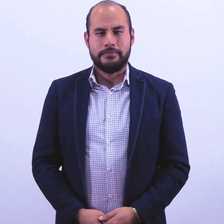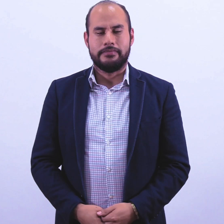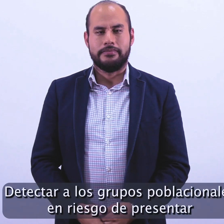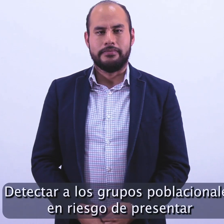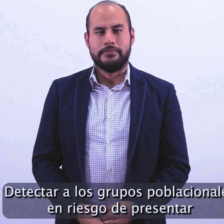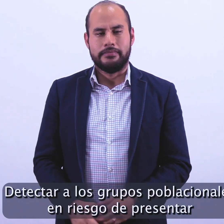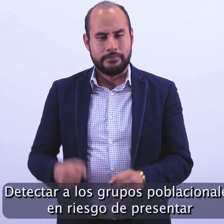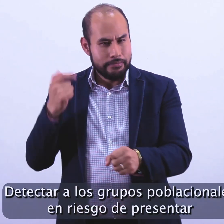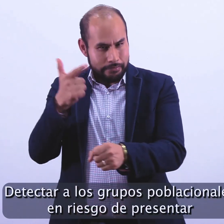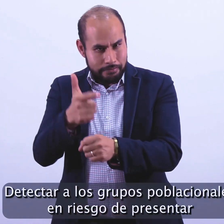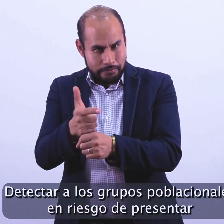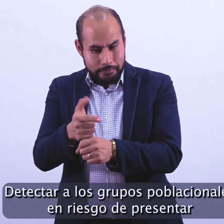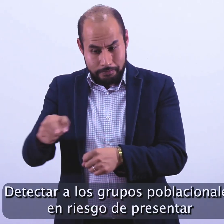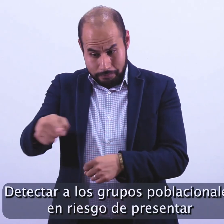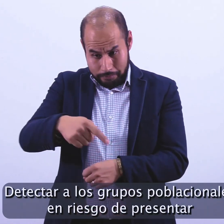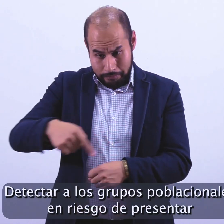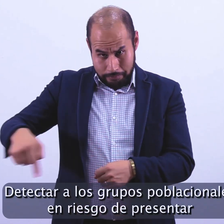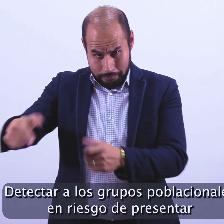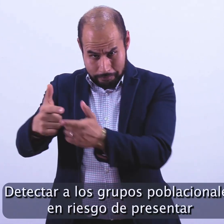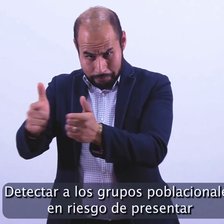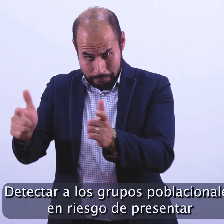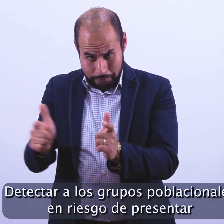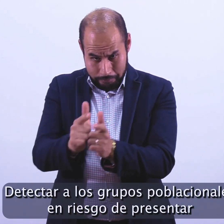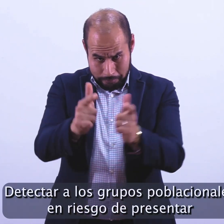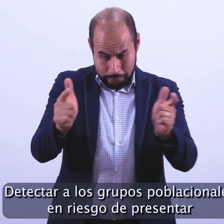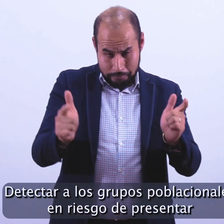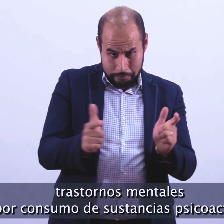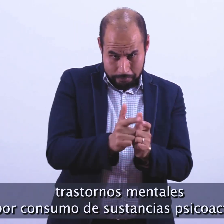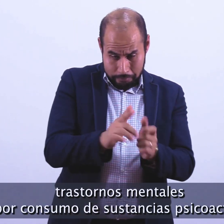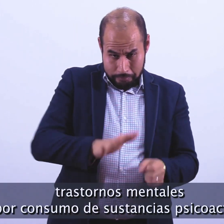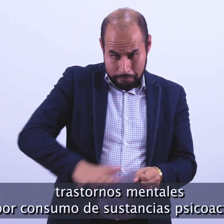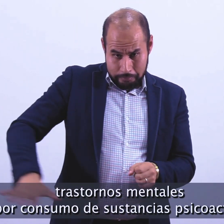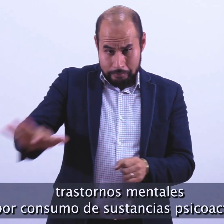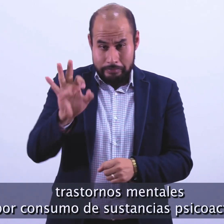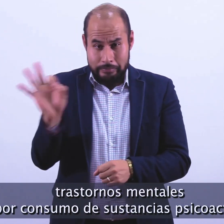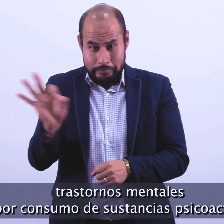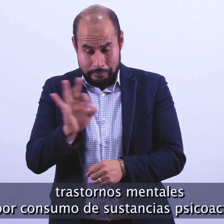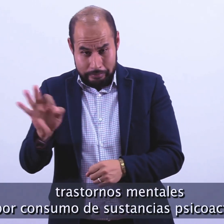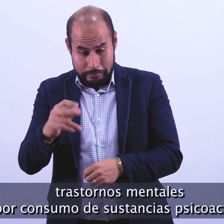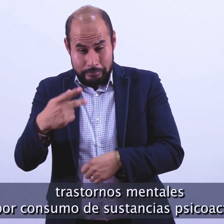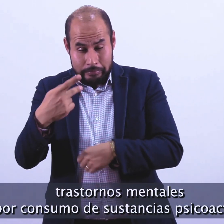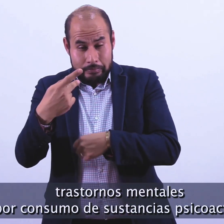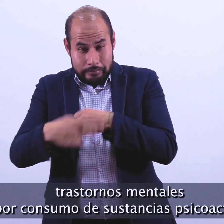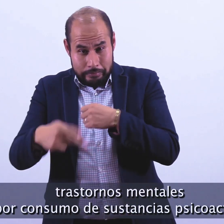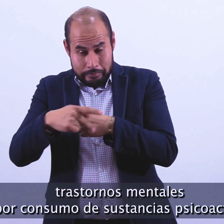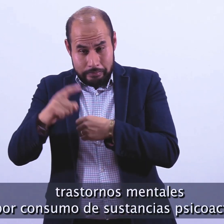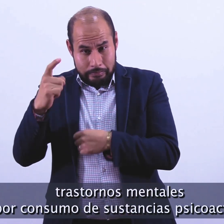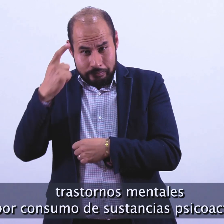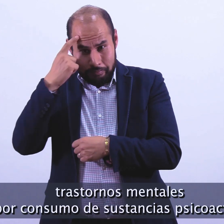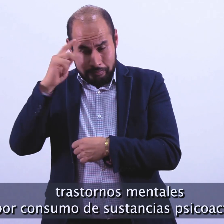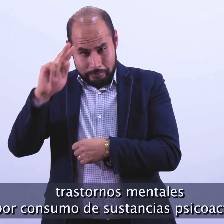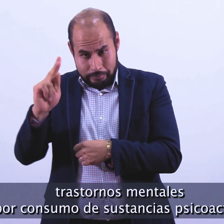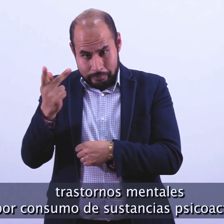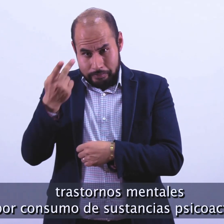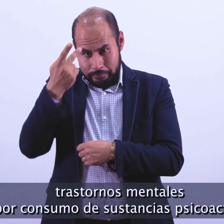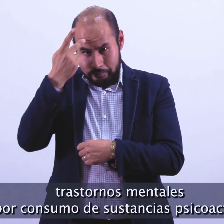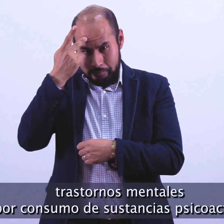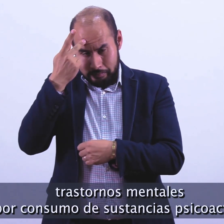Detectar a los grupos poblacionales en riesgo de presentar trastornos mentales y por consumo de sustancias psicoactivas